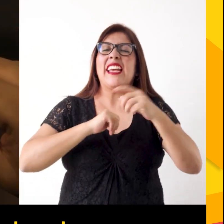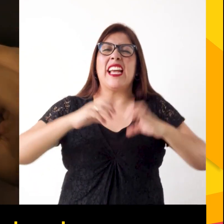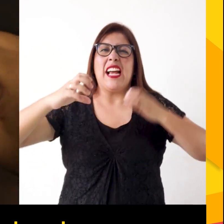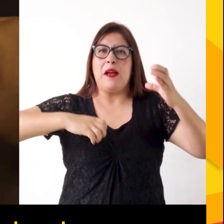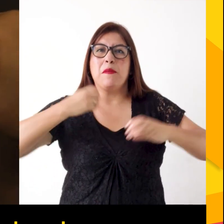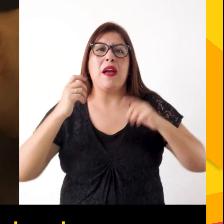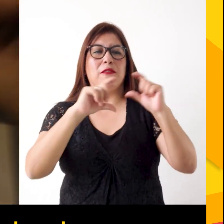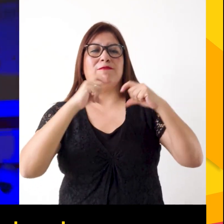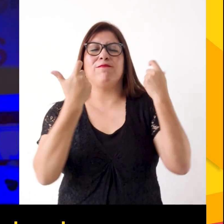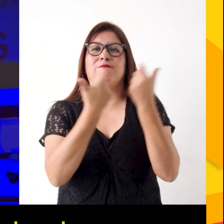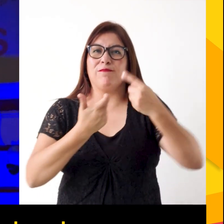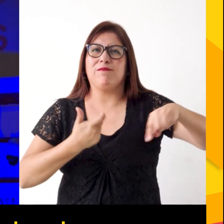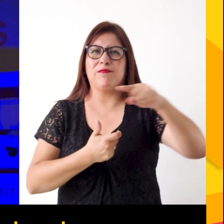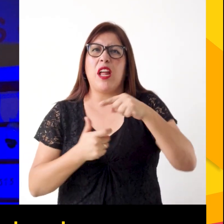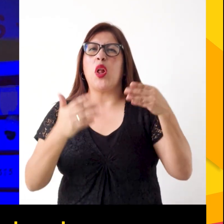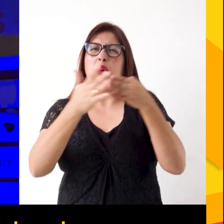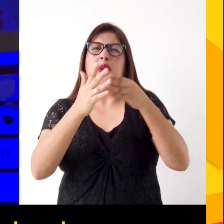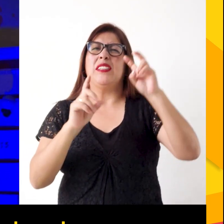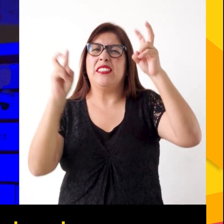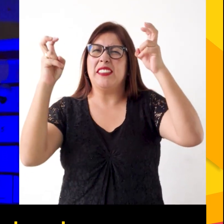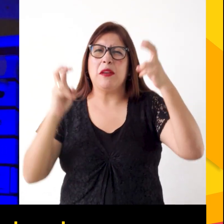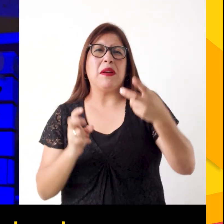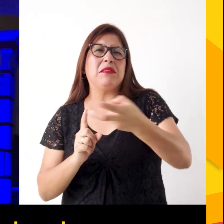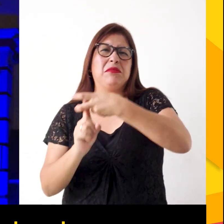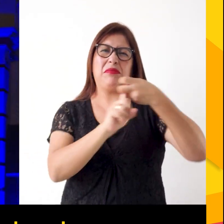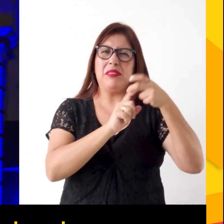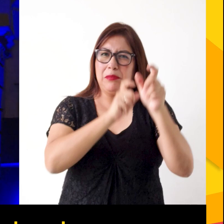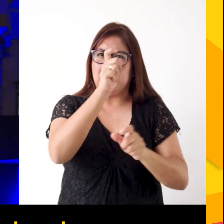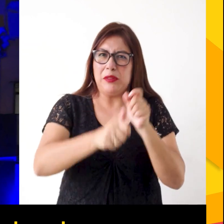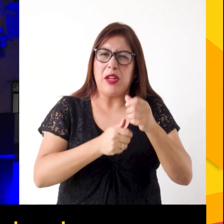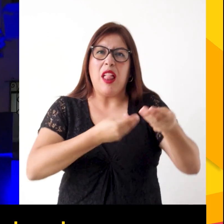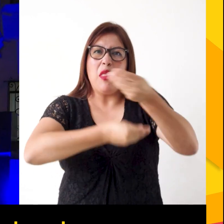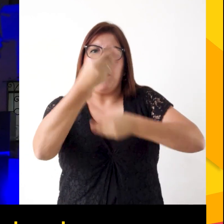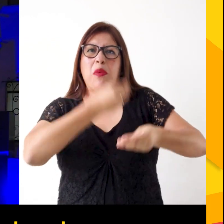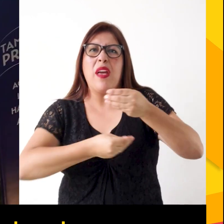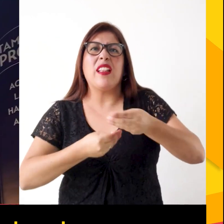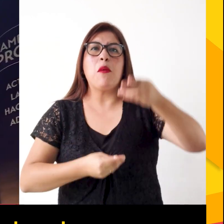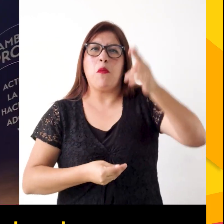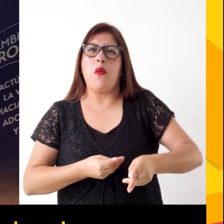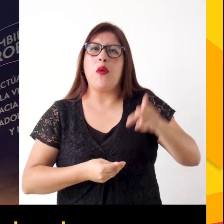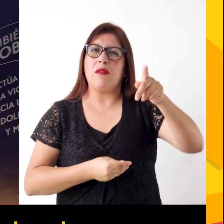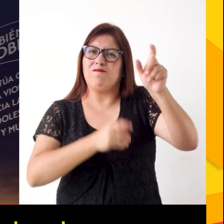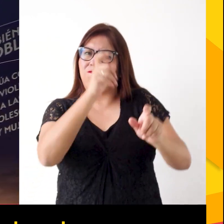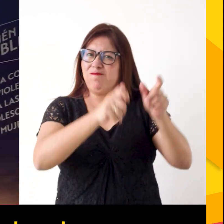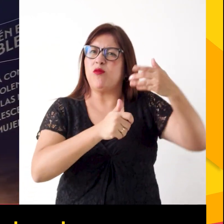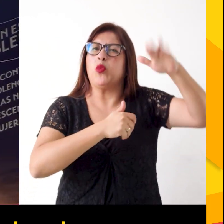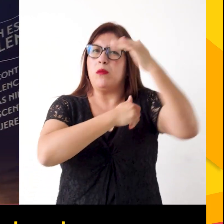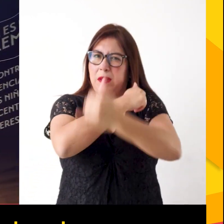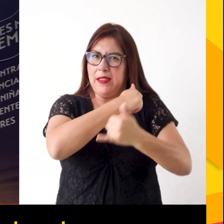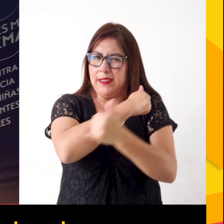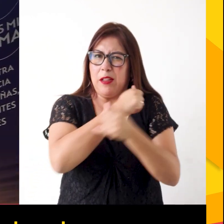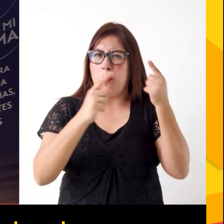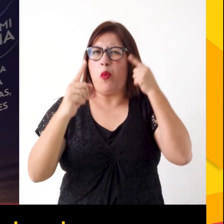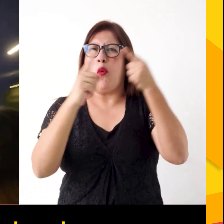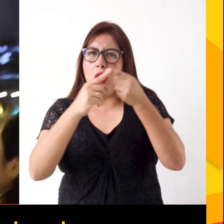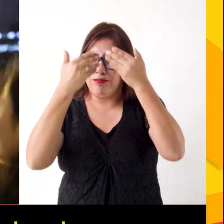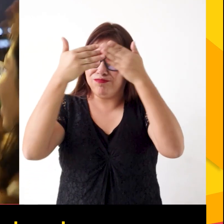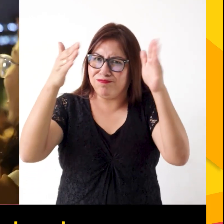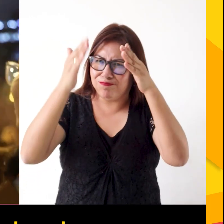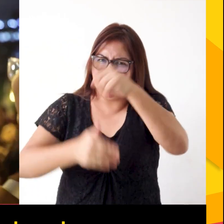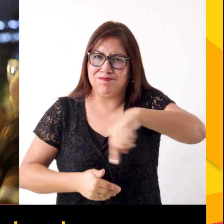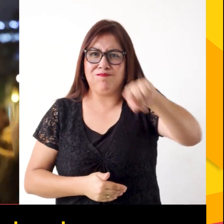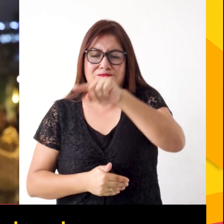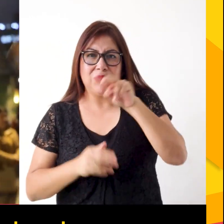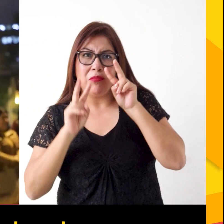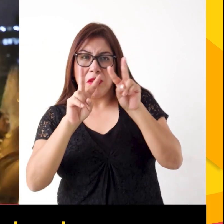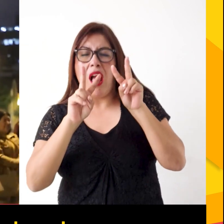impulsada por la Comisión Multisectorial contra la Trata de Personas y el Tráfico Ilícito de Migrantes, que tiene como propósito sensibilizar a la